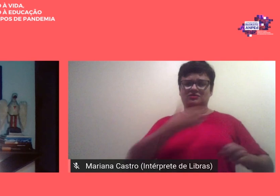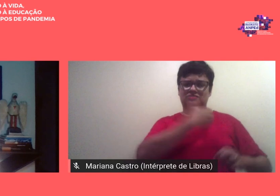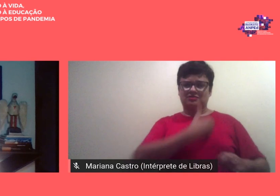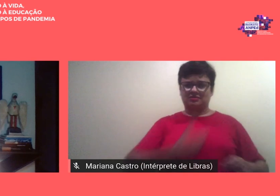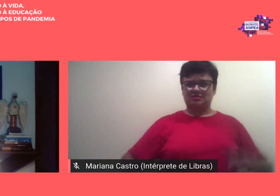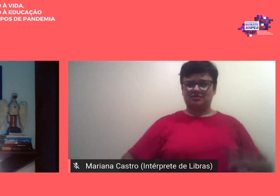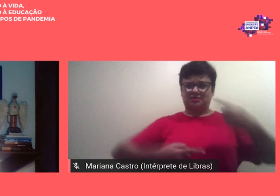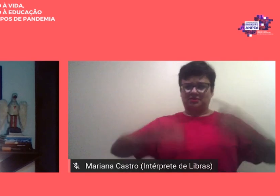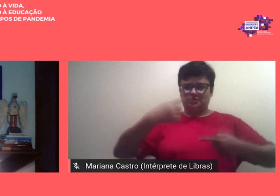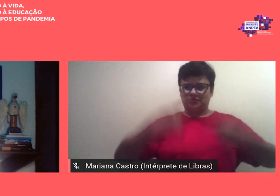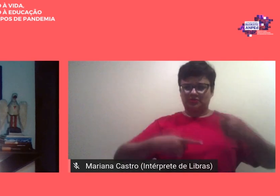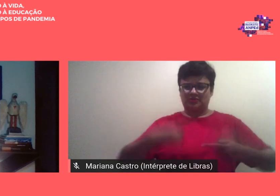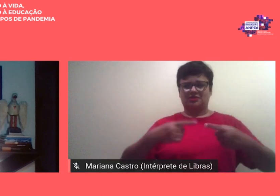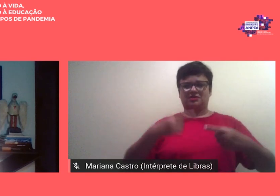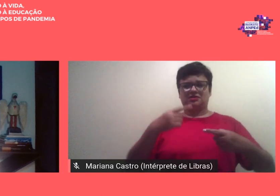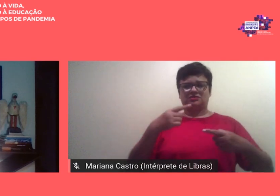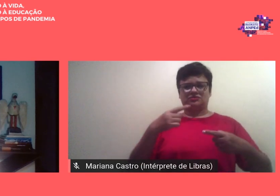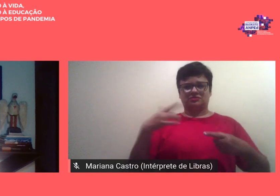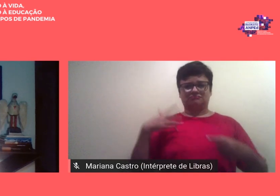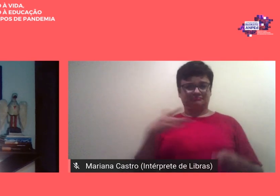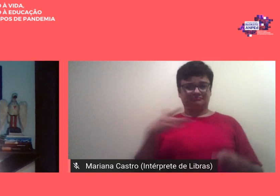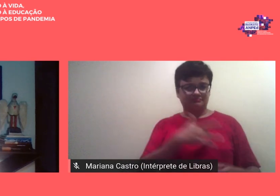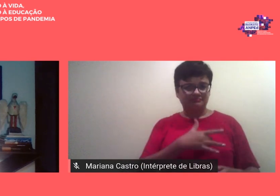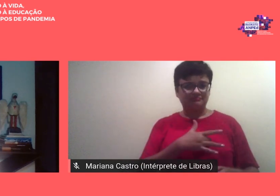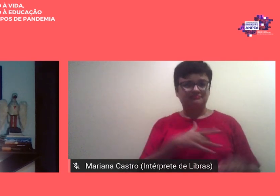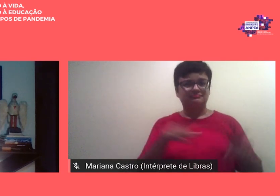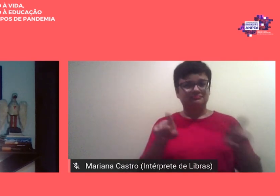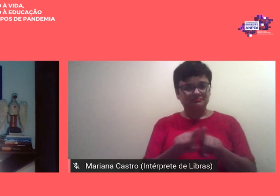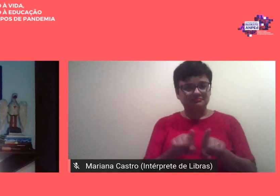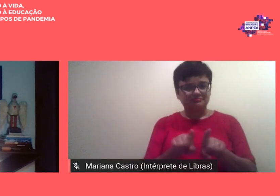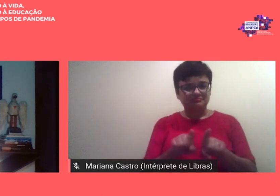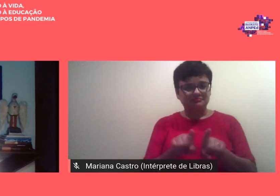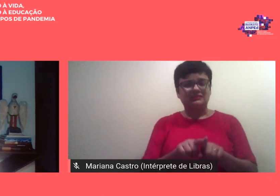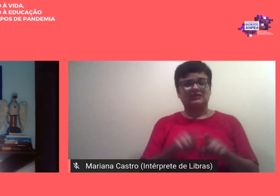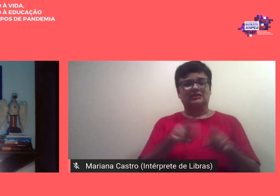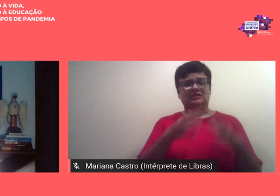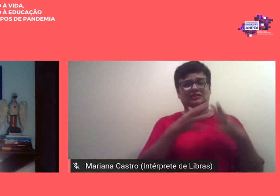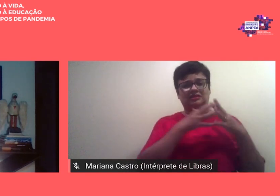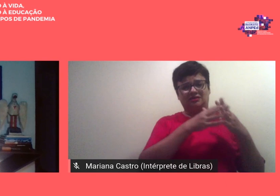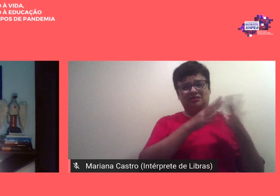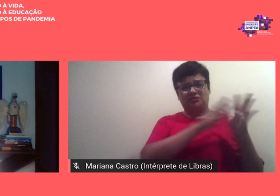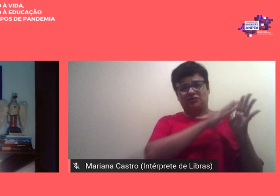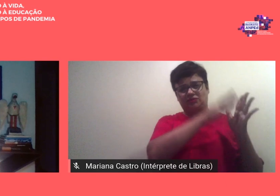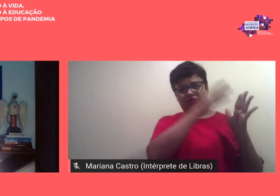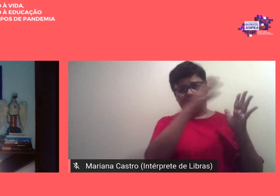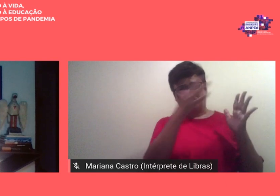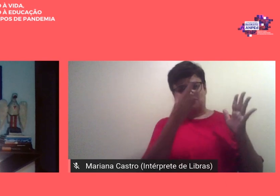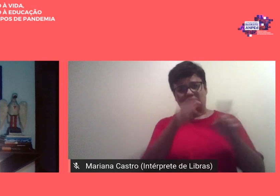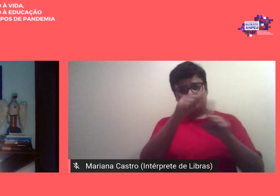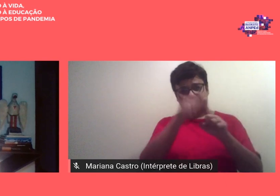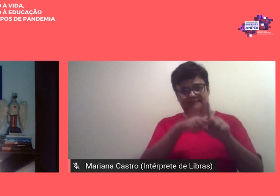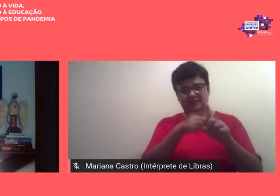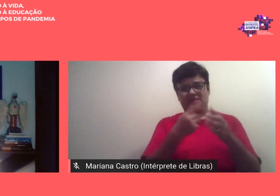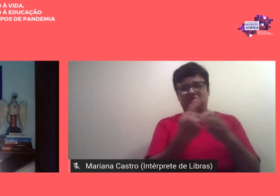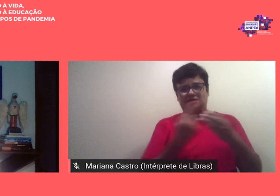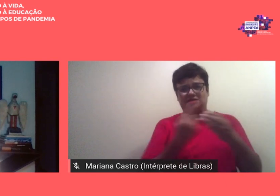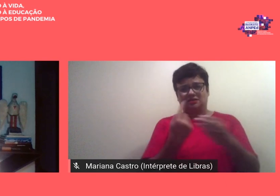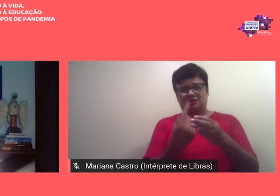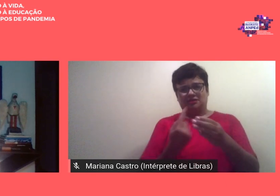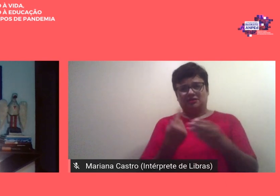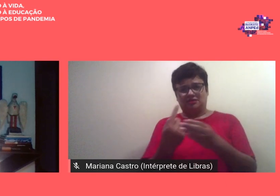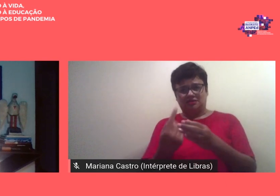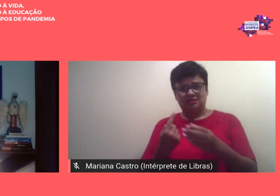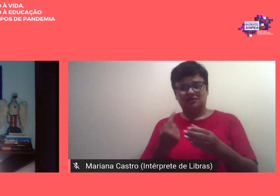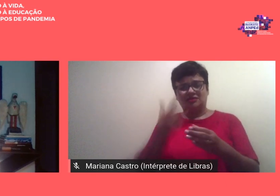essa crise agravada durante esses longos e assustadores meses de distanciamento físico para os que